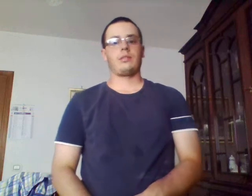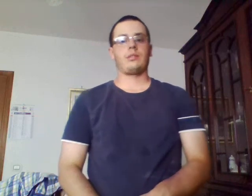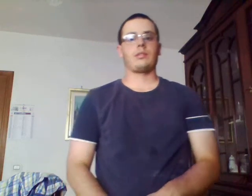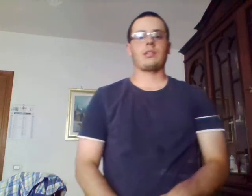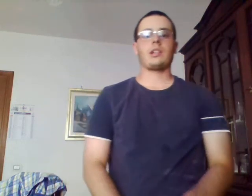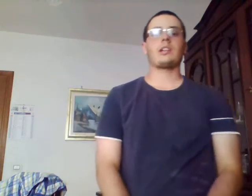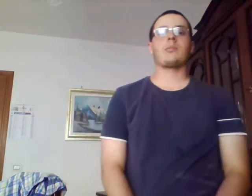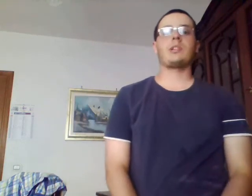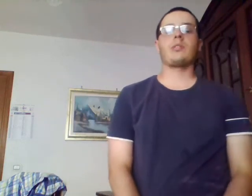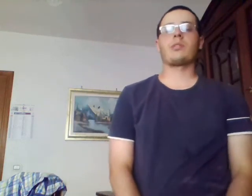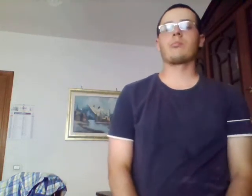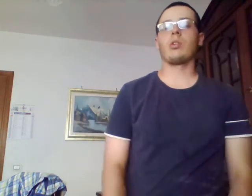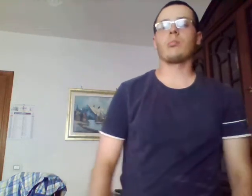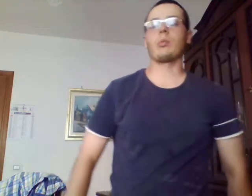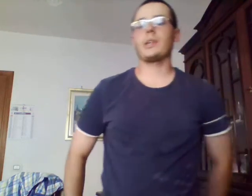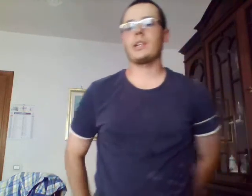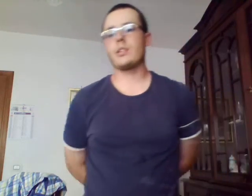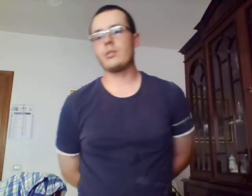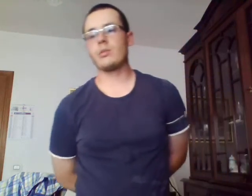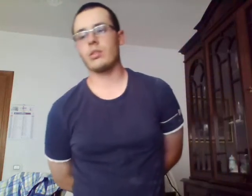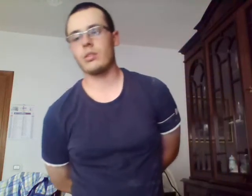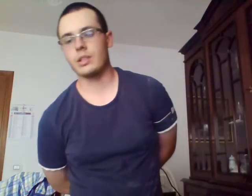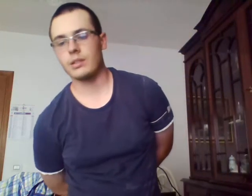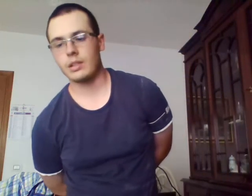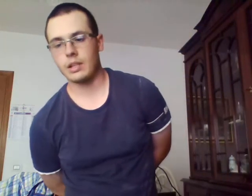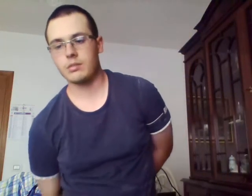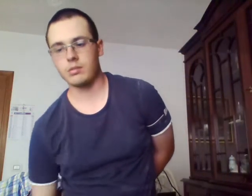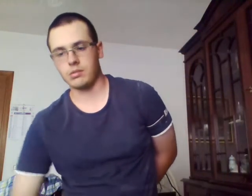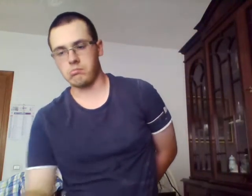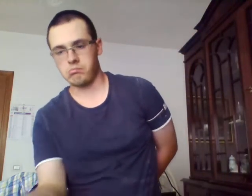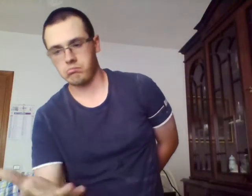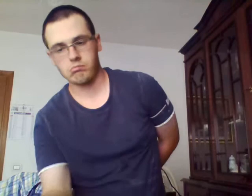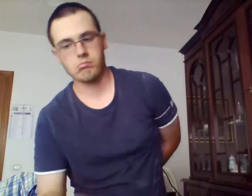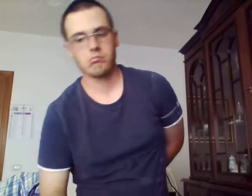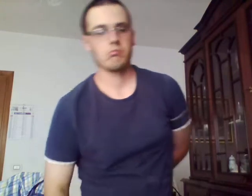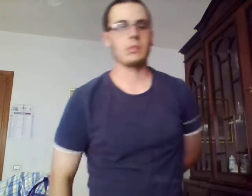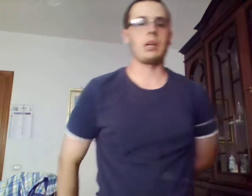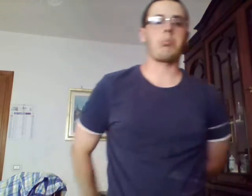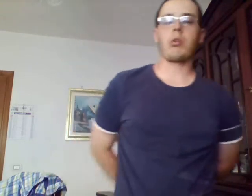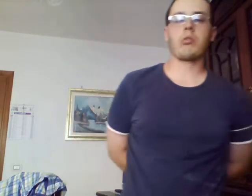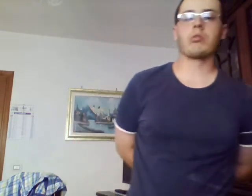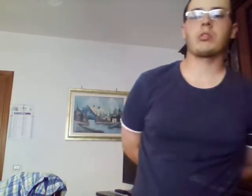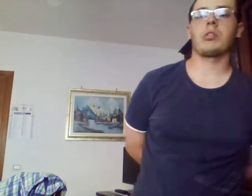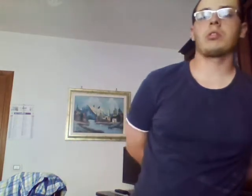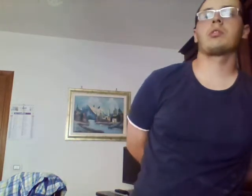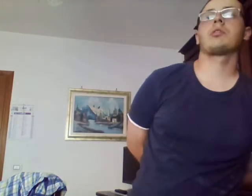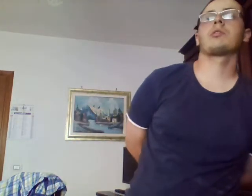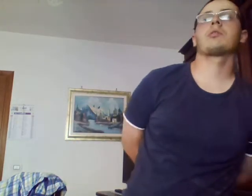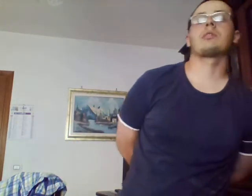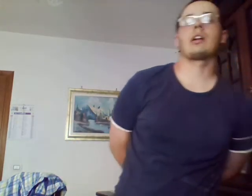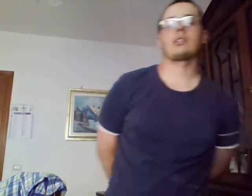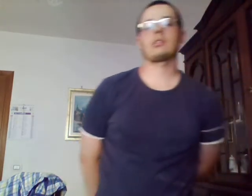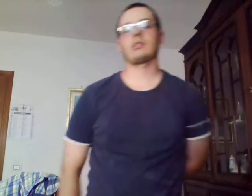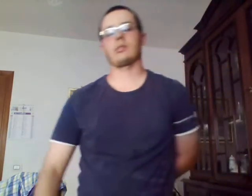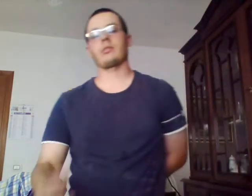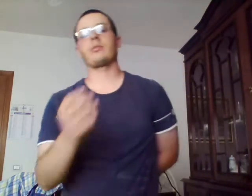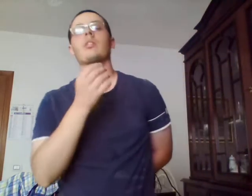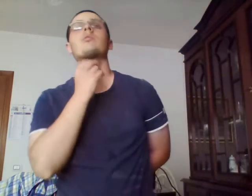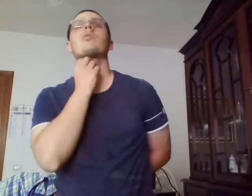Cari amici, buon pomeriggio, rientrato da poco dal giorno